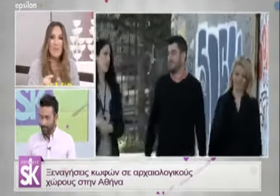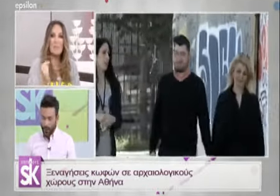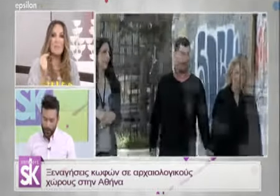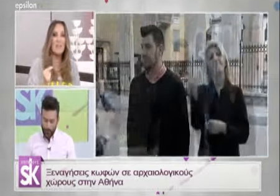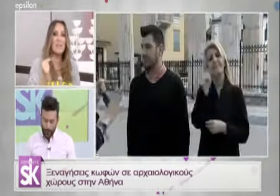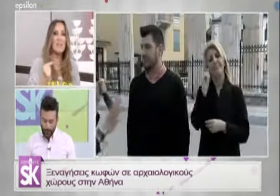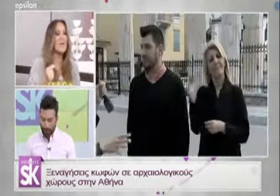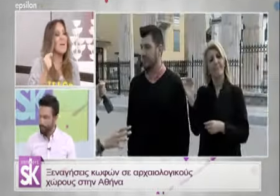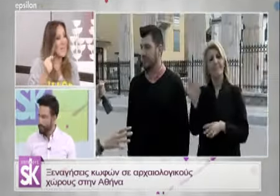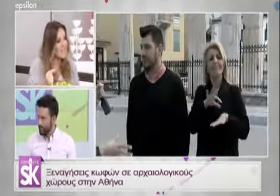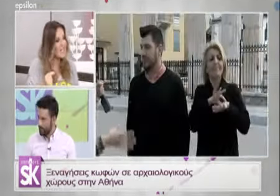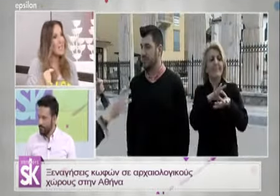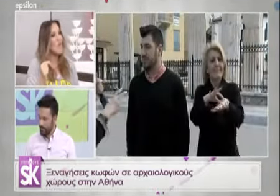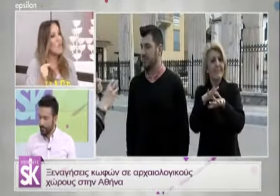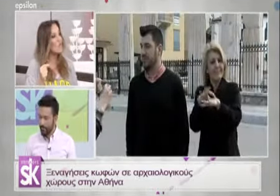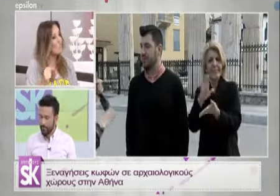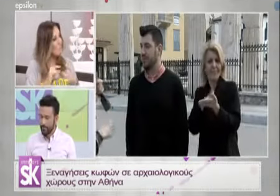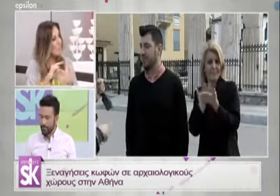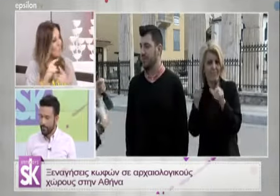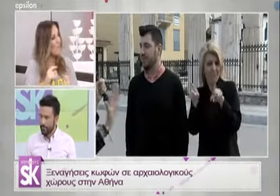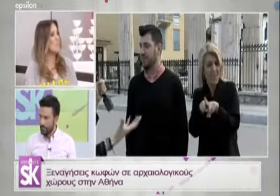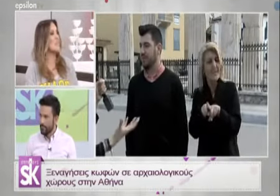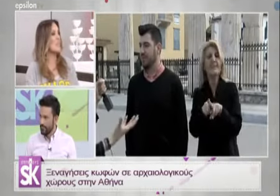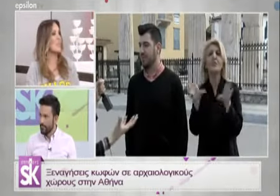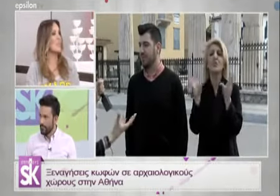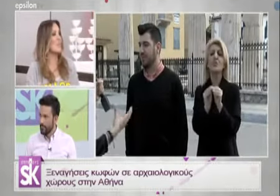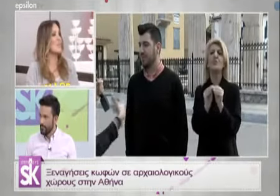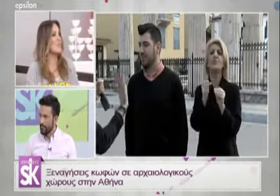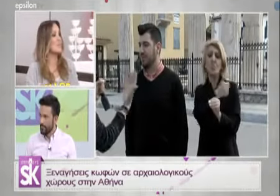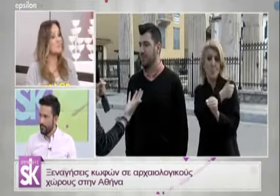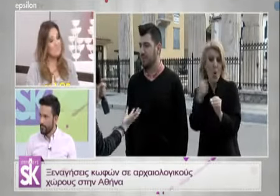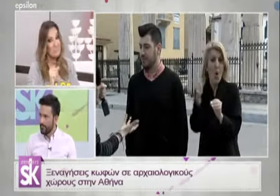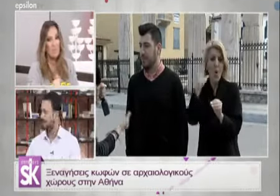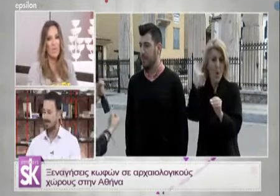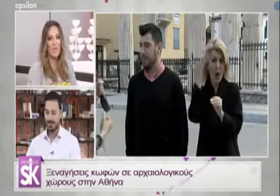μέρα μας μαθαίνει και μια λέξη πώς μπορούμε να την κάνουμε στη νοηματική γλώσσα. Πολύ σημαντικό. Πολύ ωραίο.